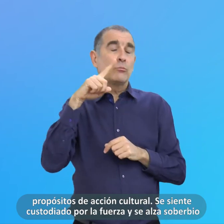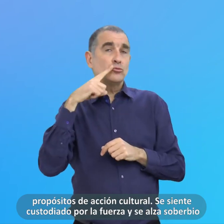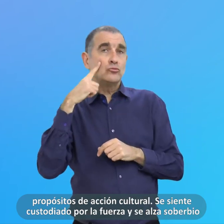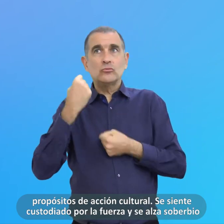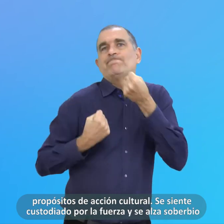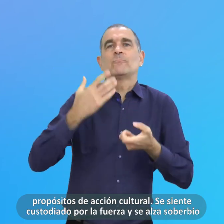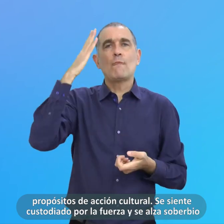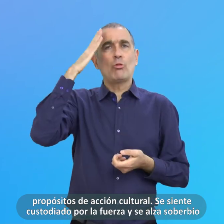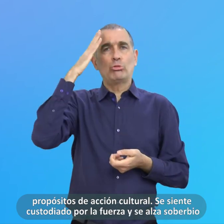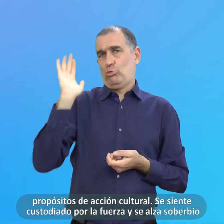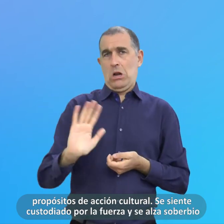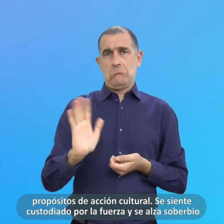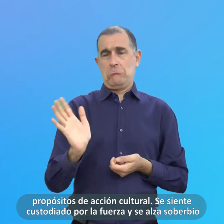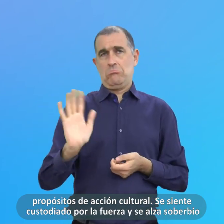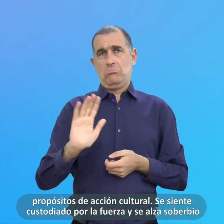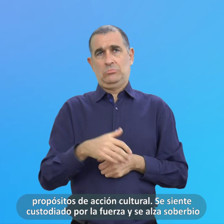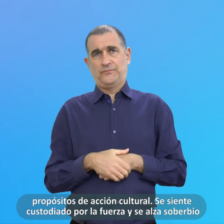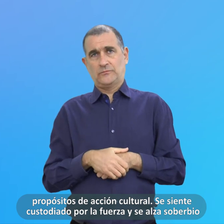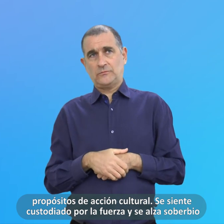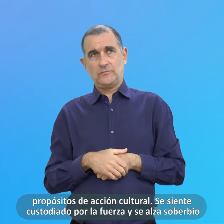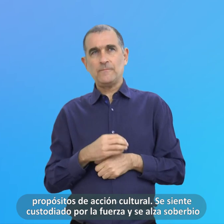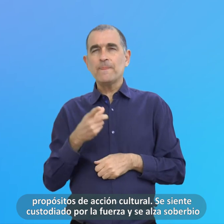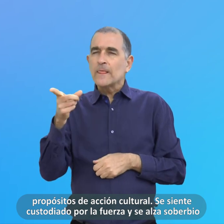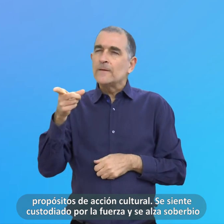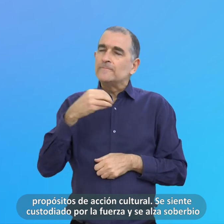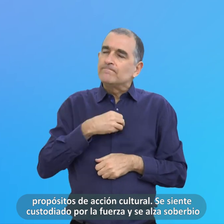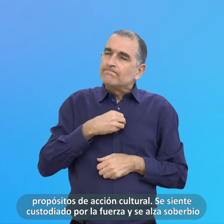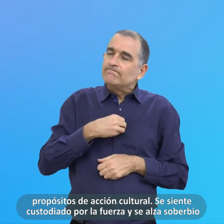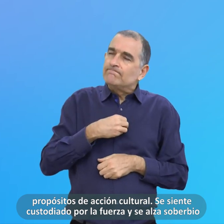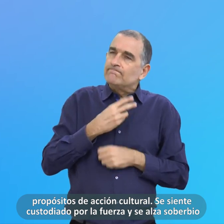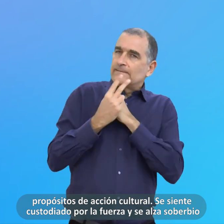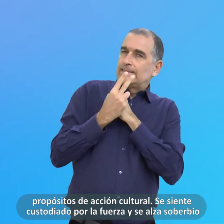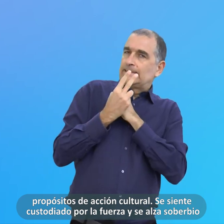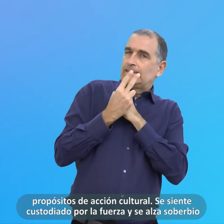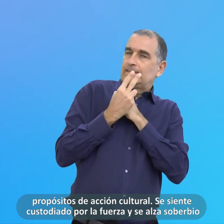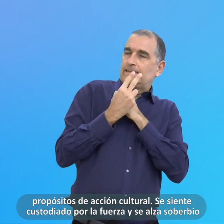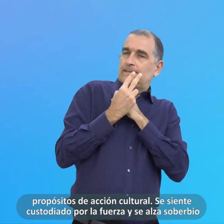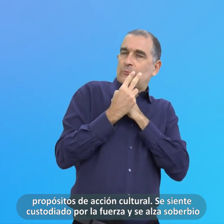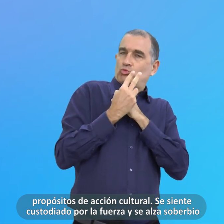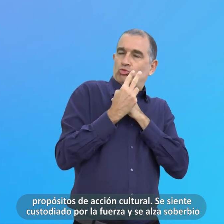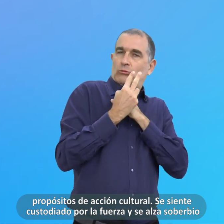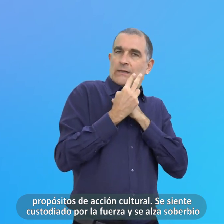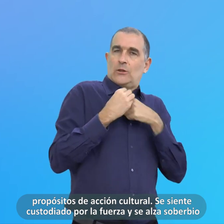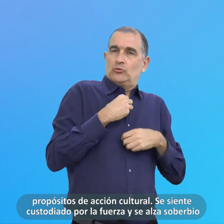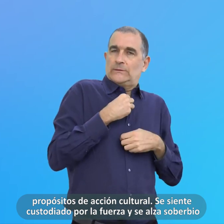Propósitos De Acción Cultural Se Siente Custodiado Por